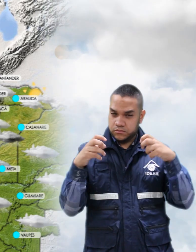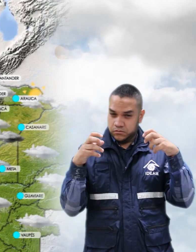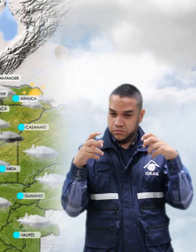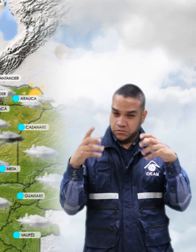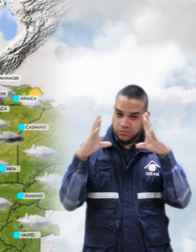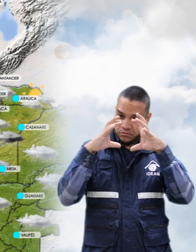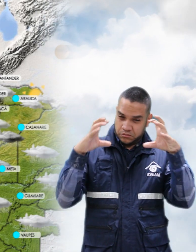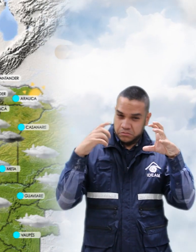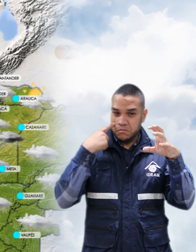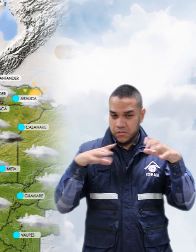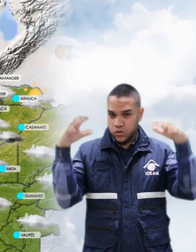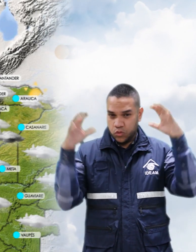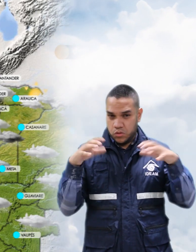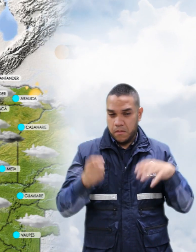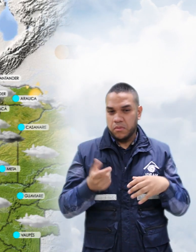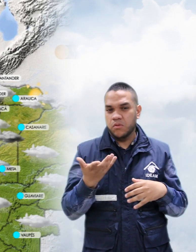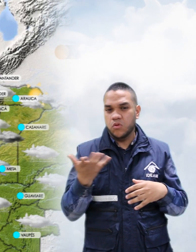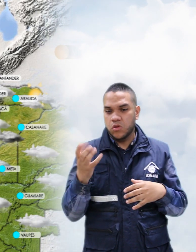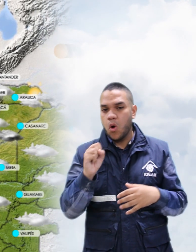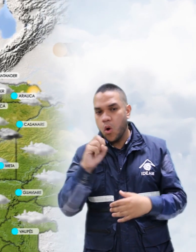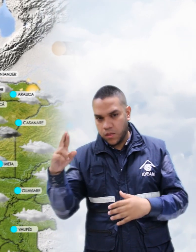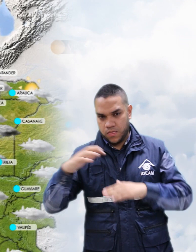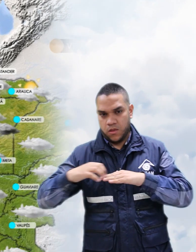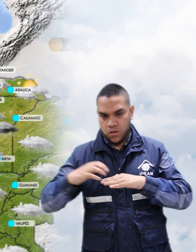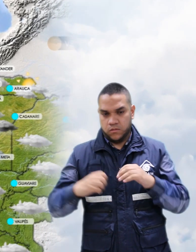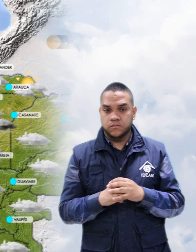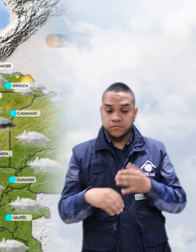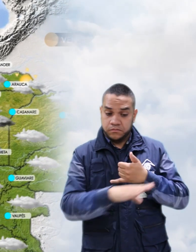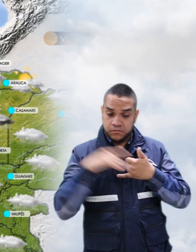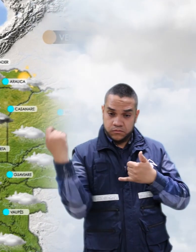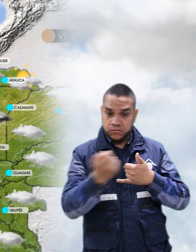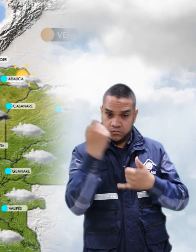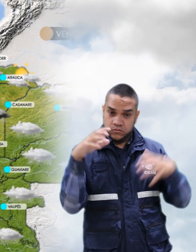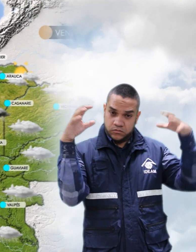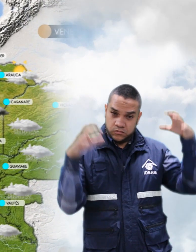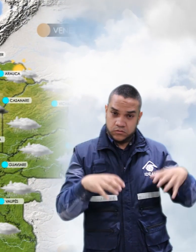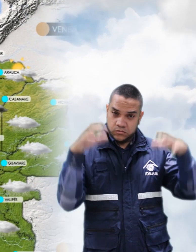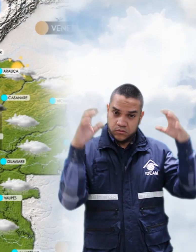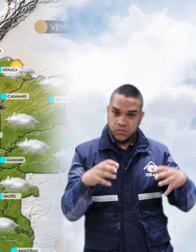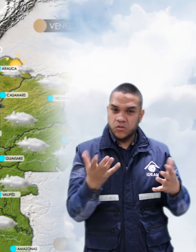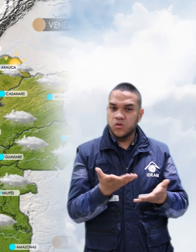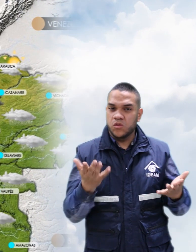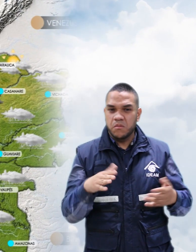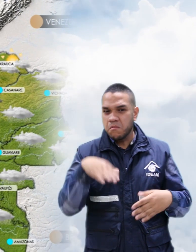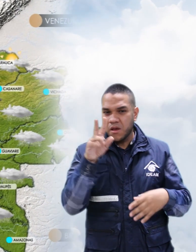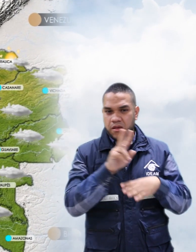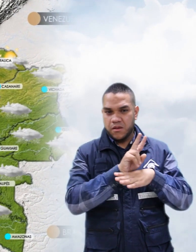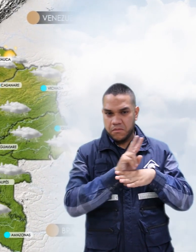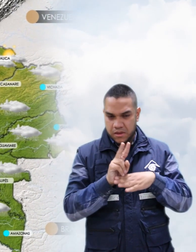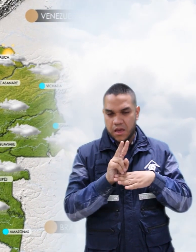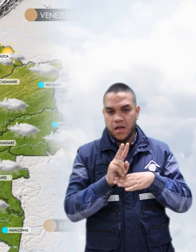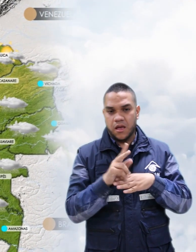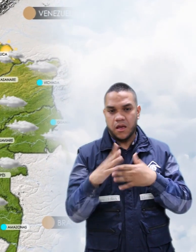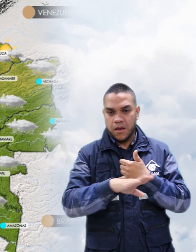en sectores del oriente del Tolima. En la Orinoquía, condiciones de lluvia, especialmente en Bichada. Y sectores del